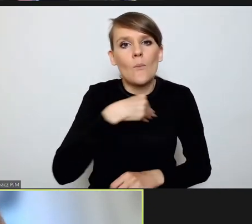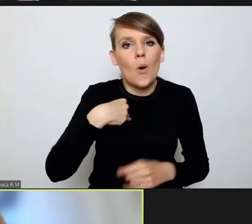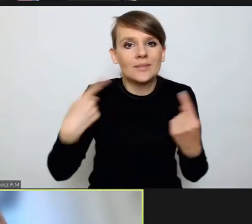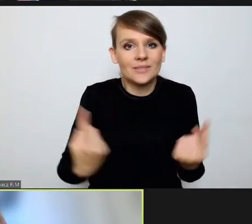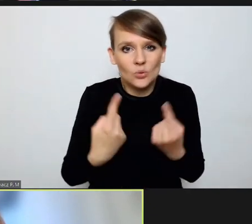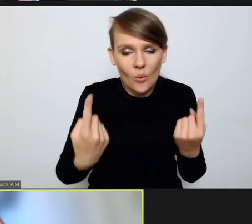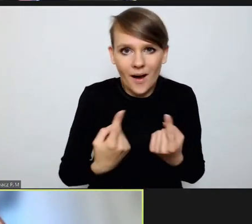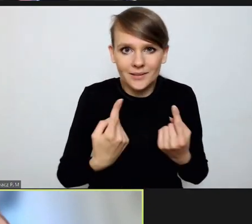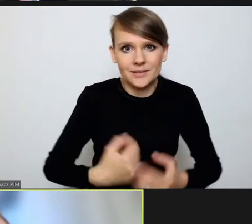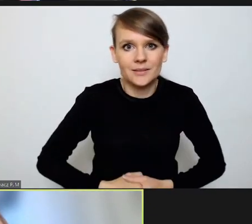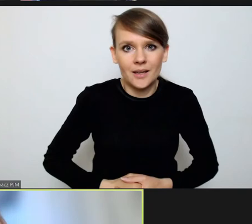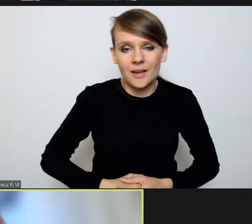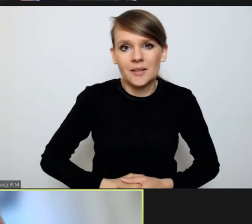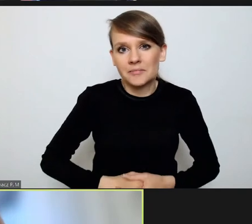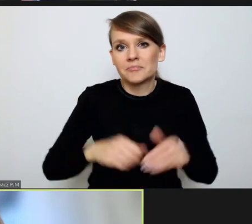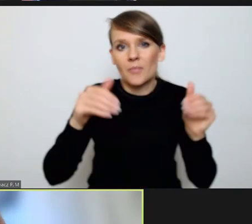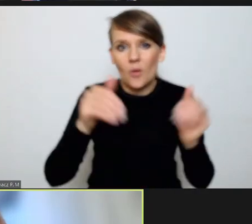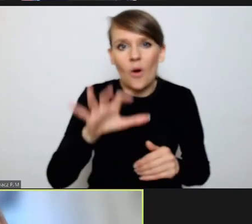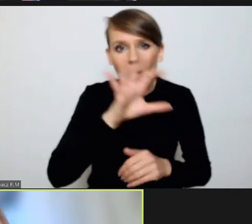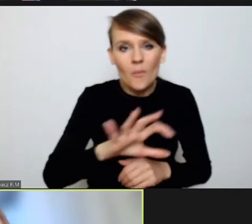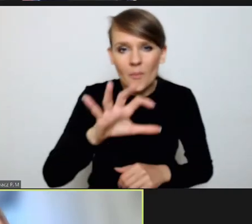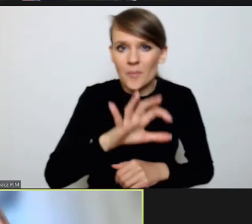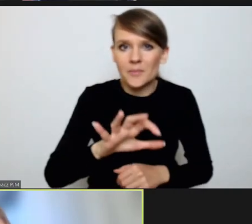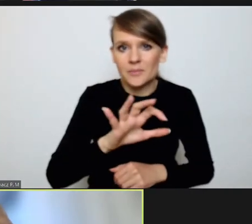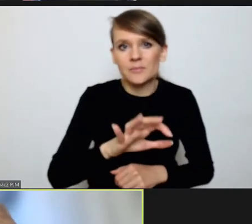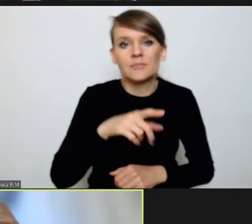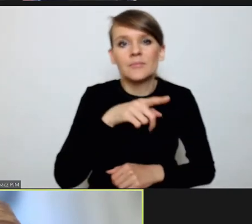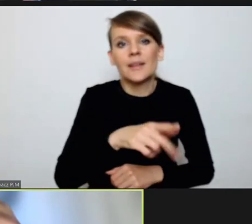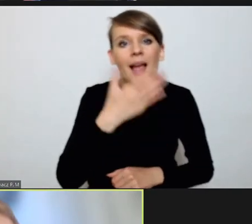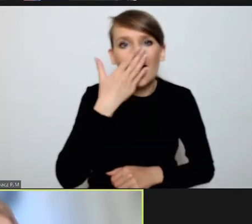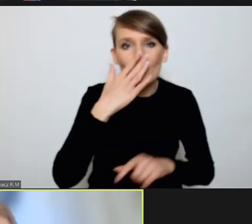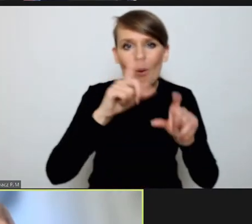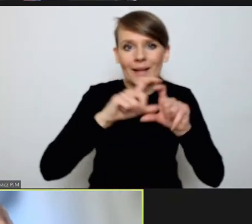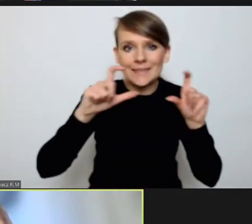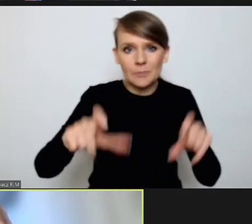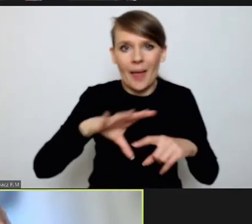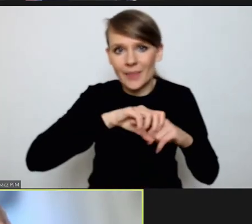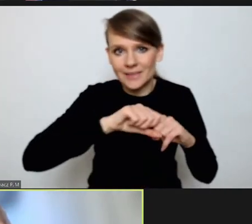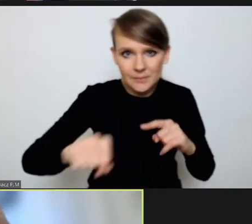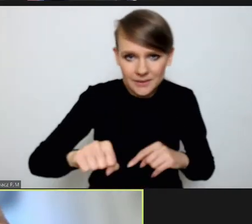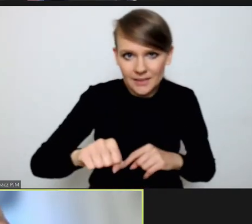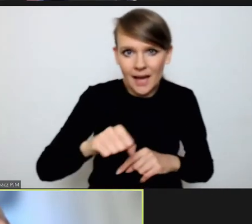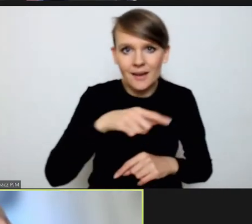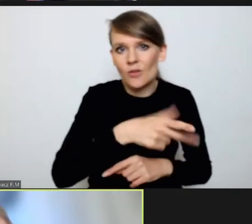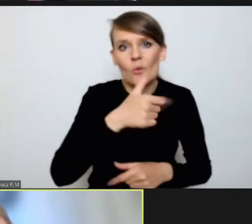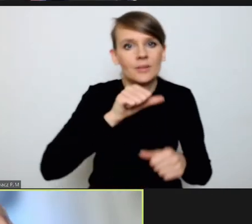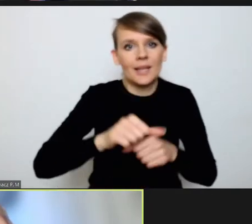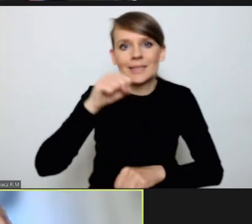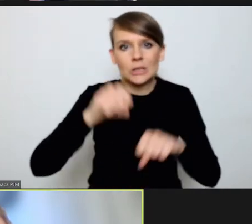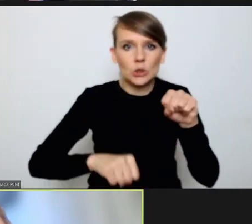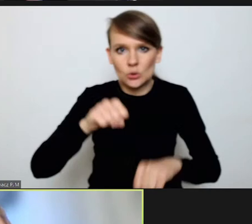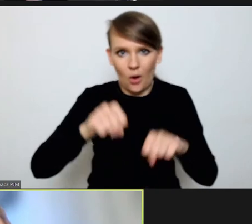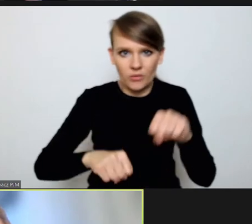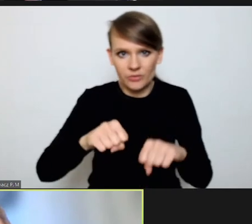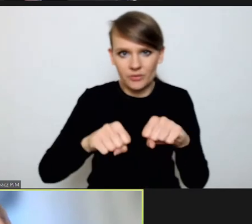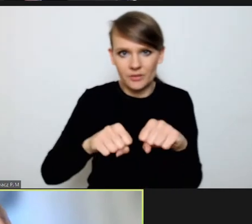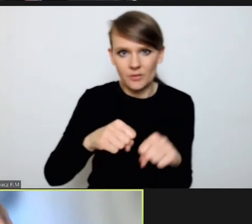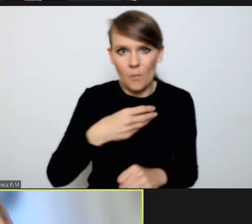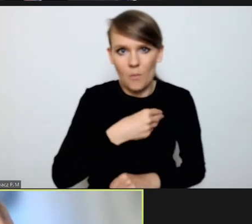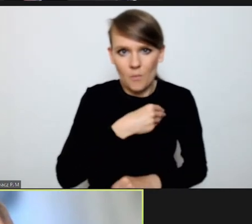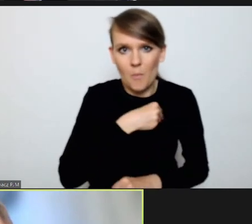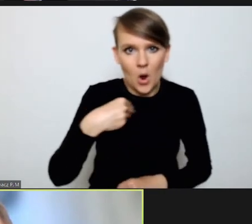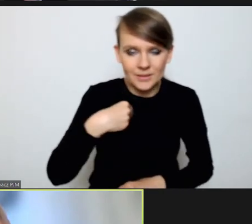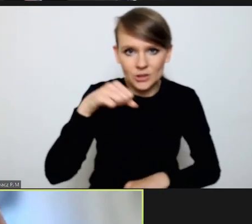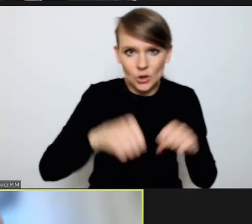tego, jak funkcjonuje Izba Dyscyplinarna, która nie jest sądem w Polskim